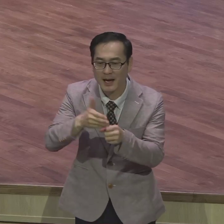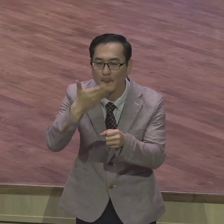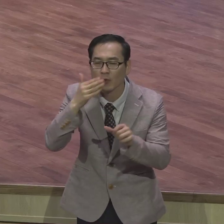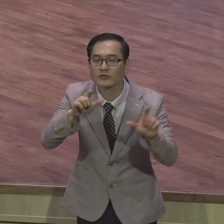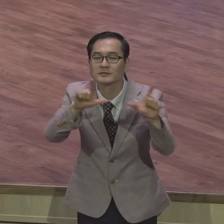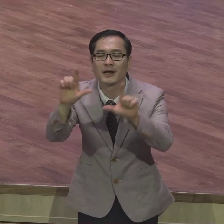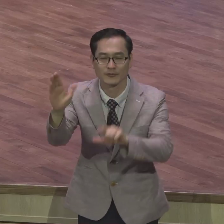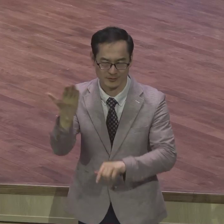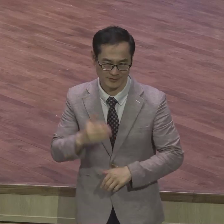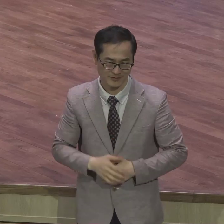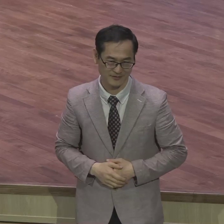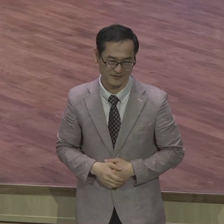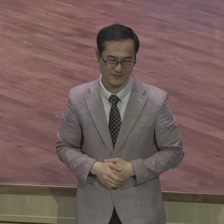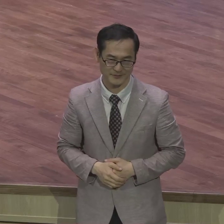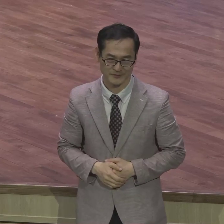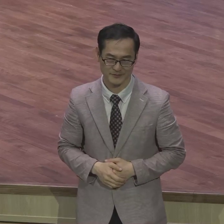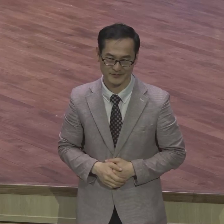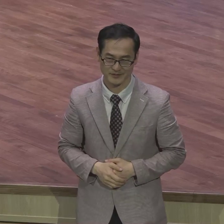화장을 아무리 떡 쳐도 안 나와